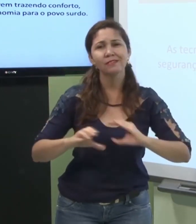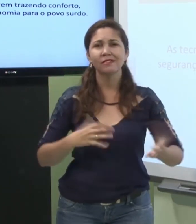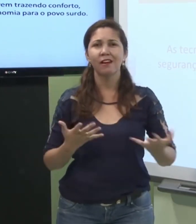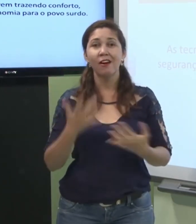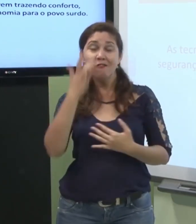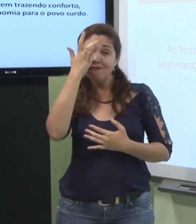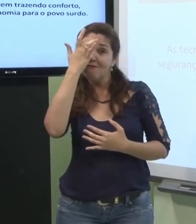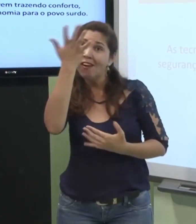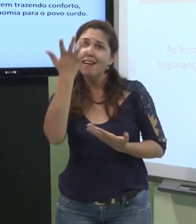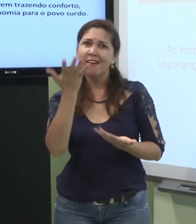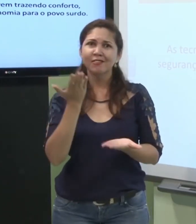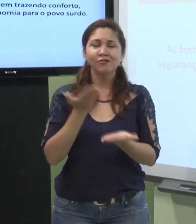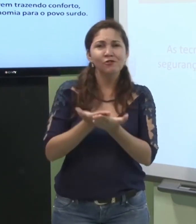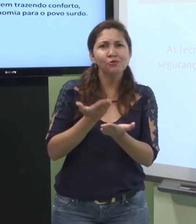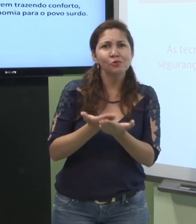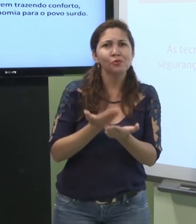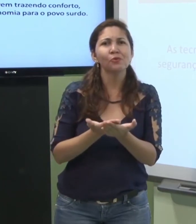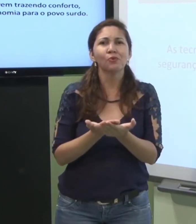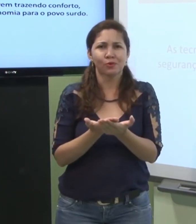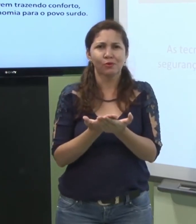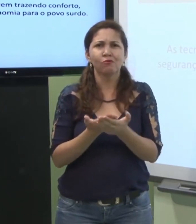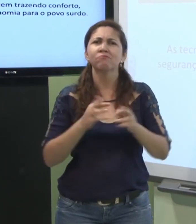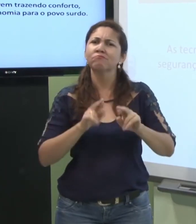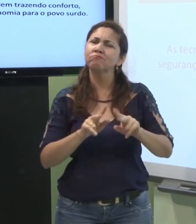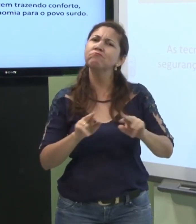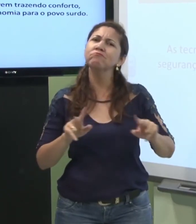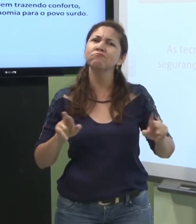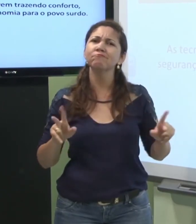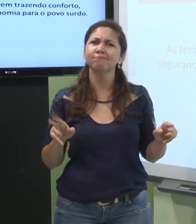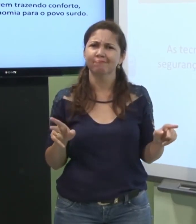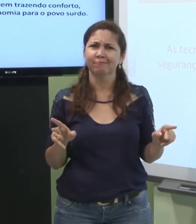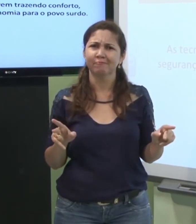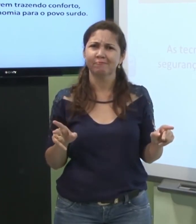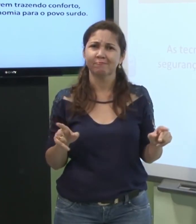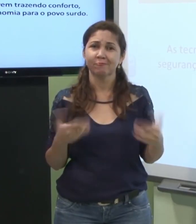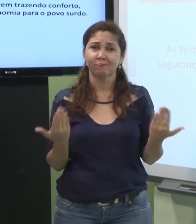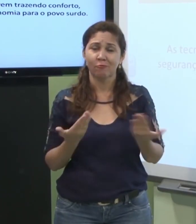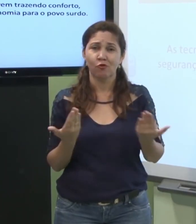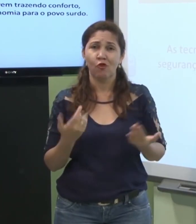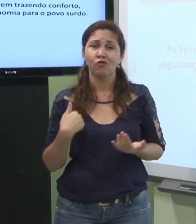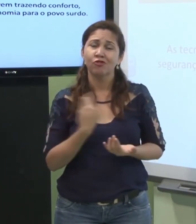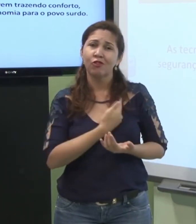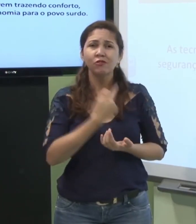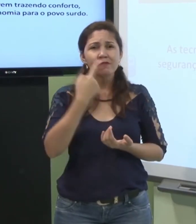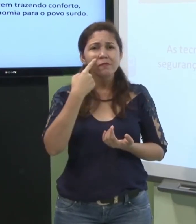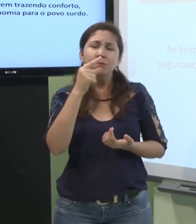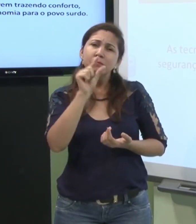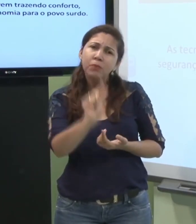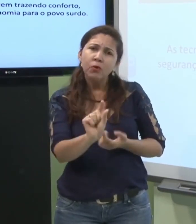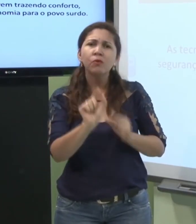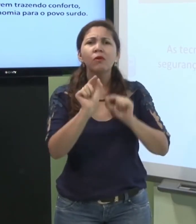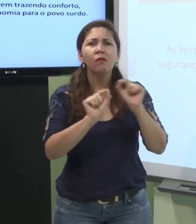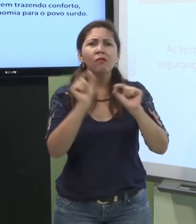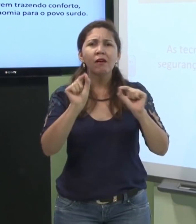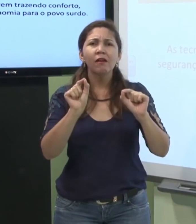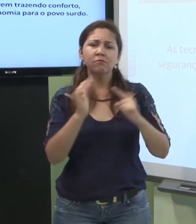facilitar os estudos e em diversas outras áreas. Então, nós vamos ver um pouco